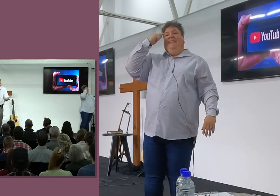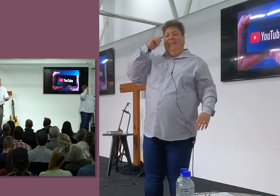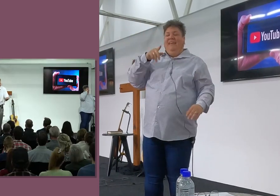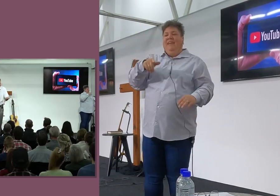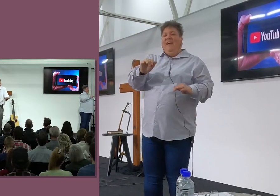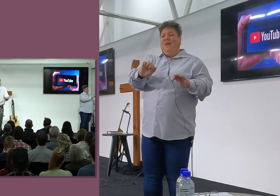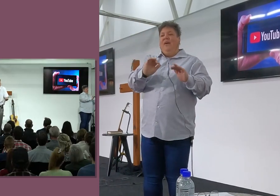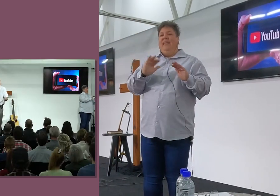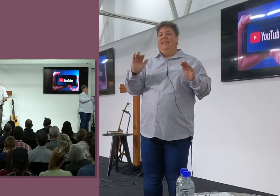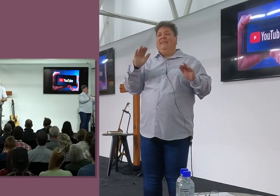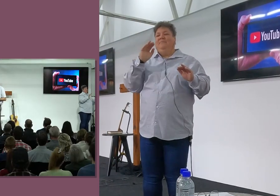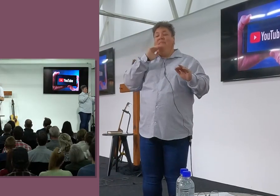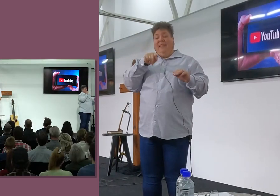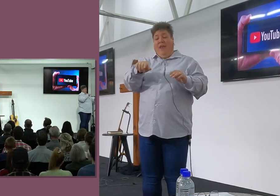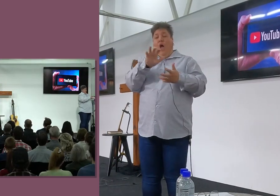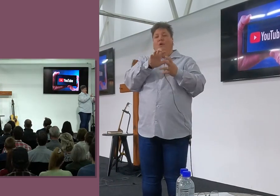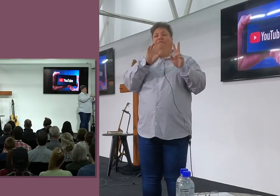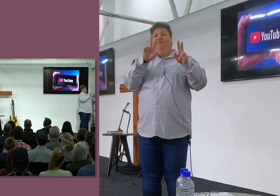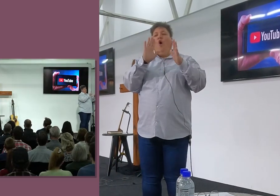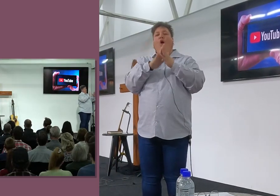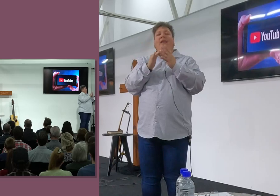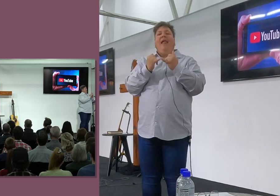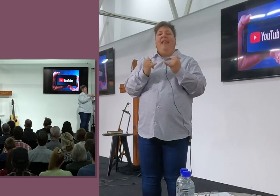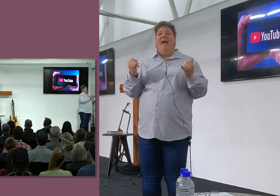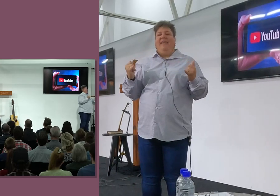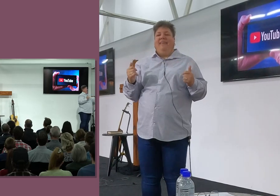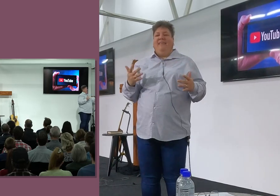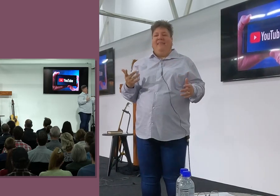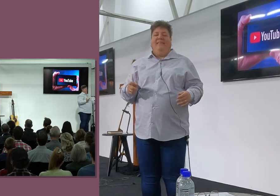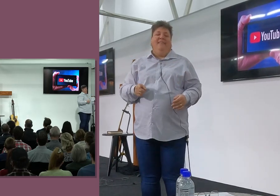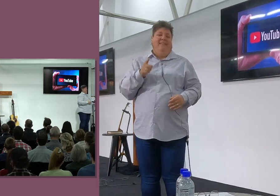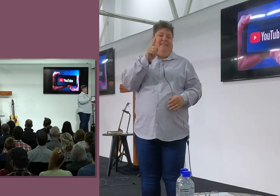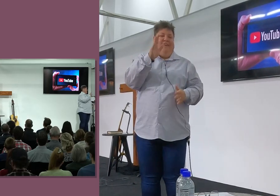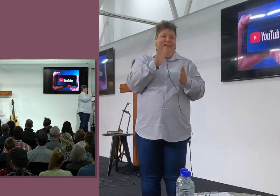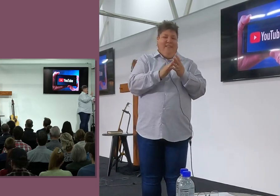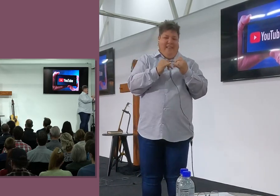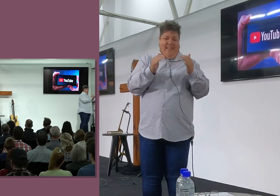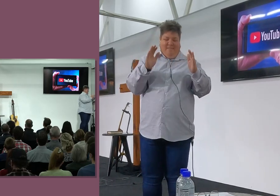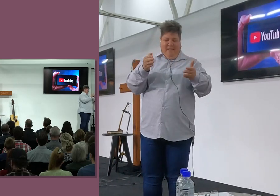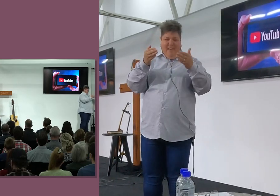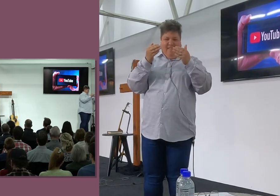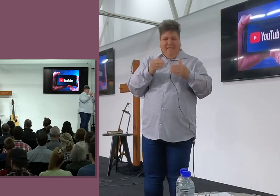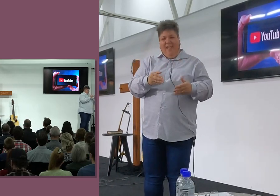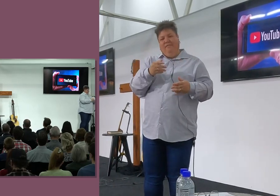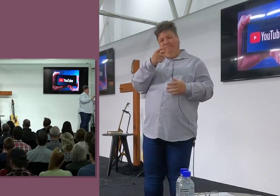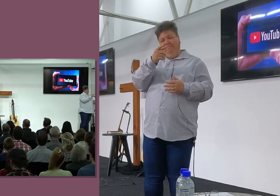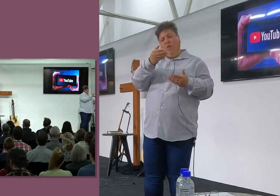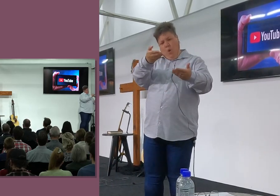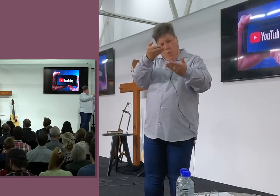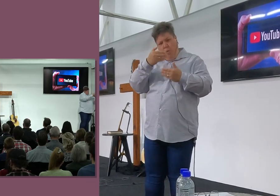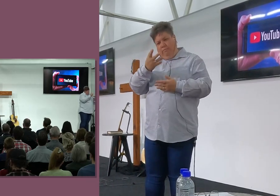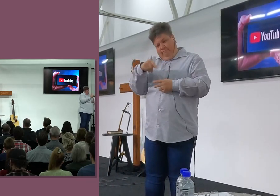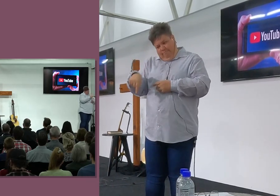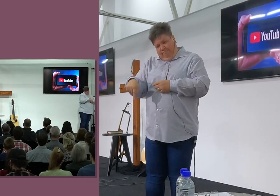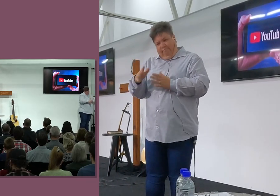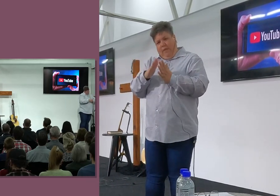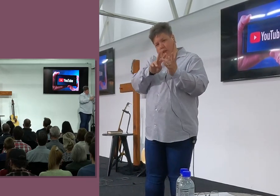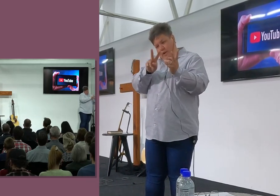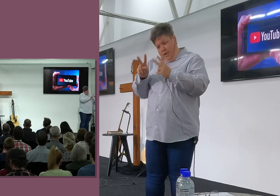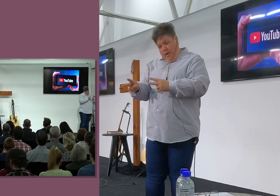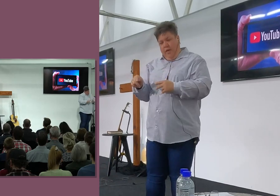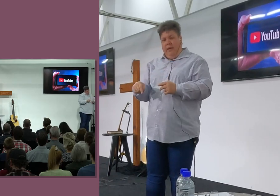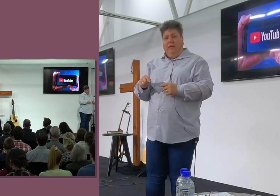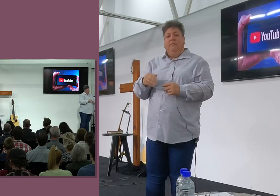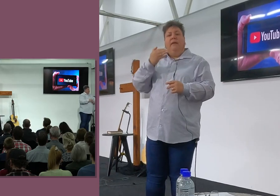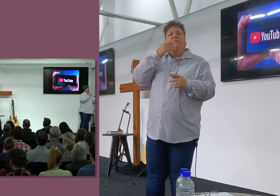Sy ouwens kyk seker die dienst online, En, Maar so, Ek wil graag vir julle ook welkom sê, Maar ek wil vir julle ook uitnooi, Kom keir vir ons, Ek weet nie allemaal van